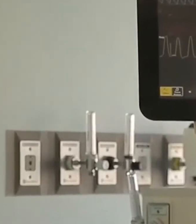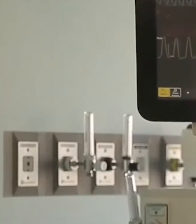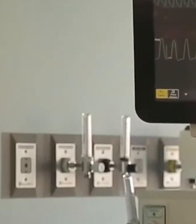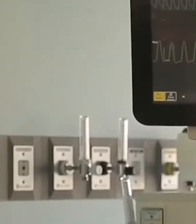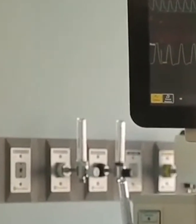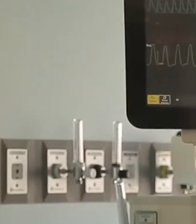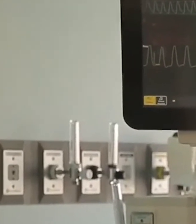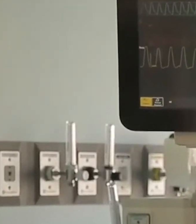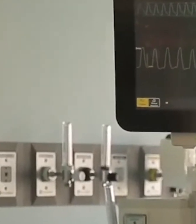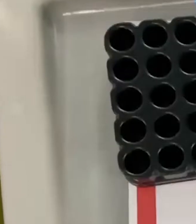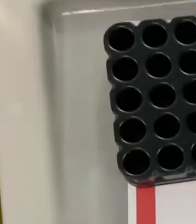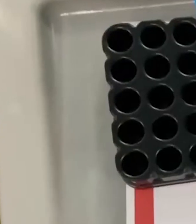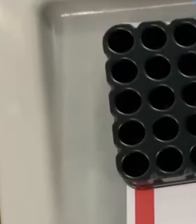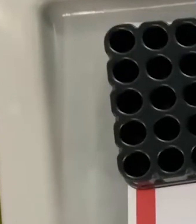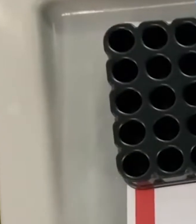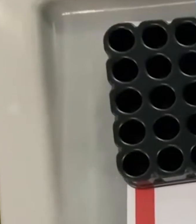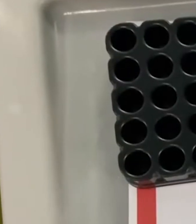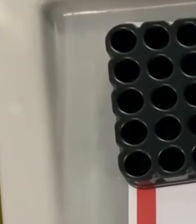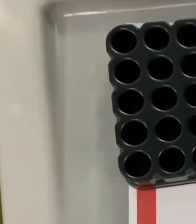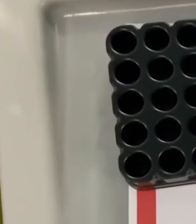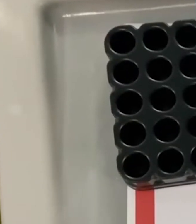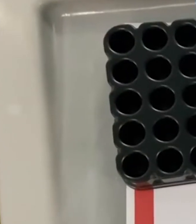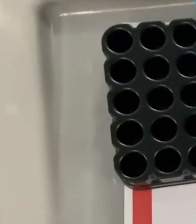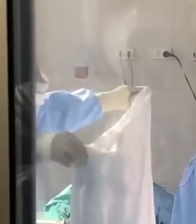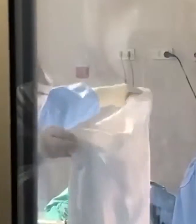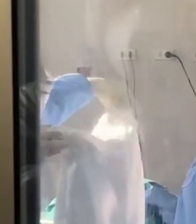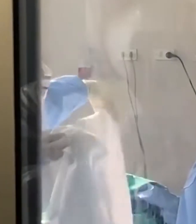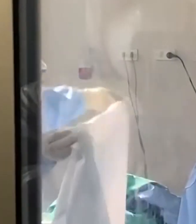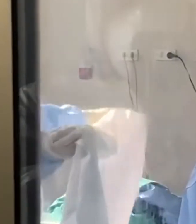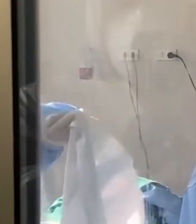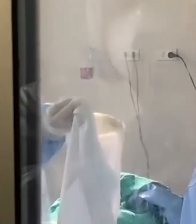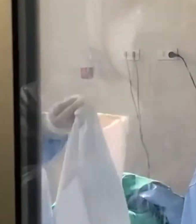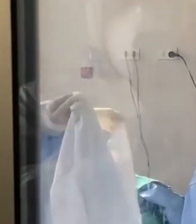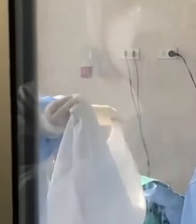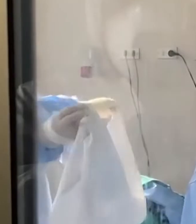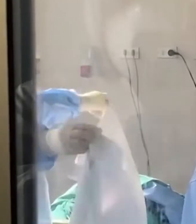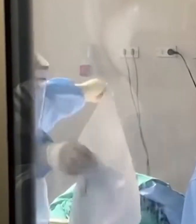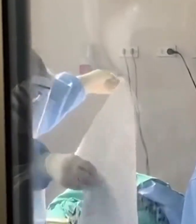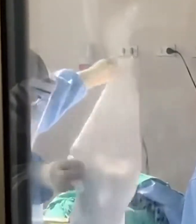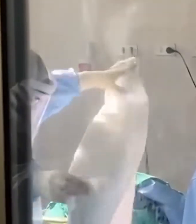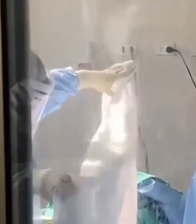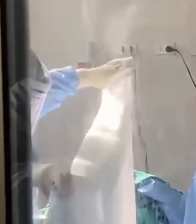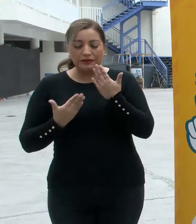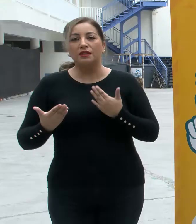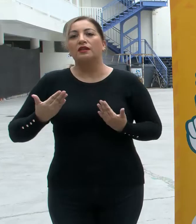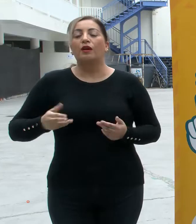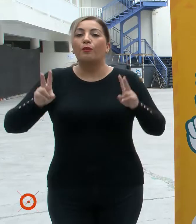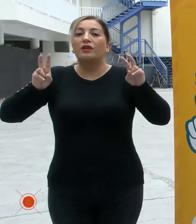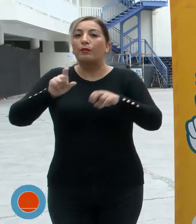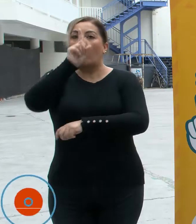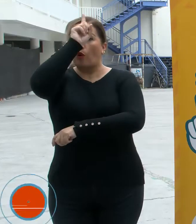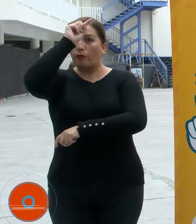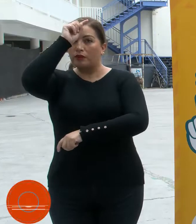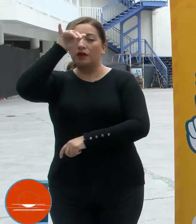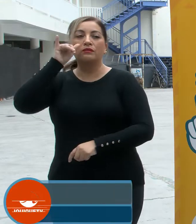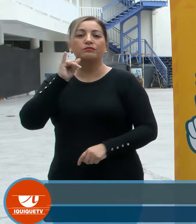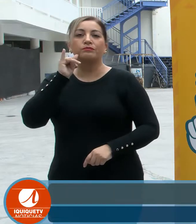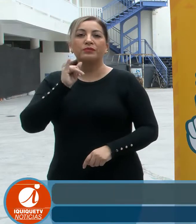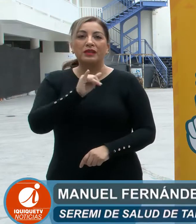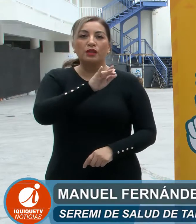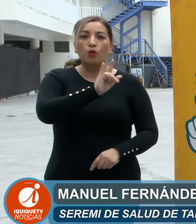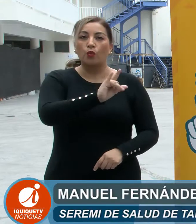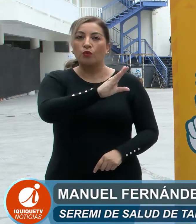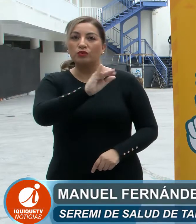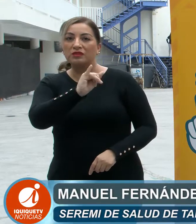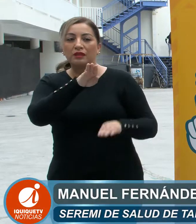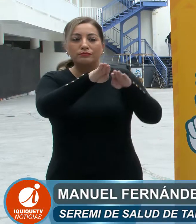factor que sigue complicando a Tarapacá es la alta ocupación de camas críticas. La ocupación asistencial de las camas críticas en